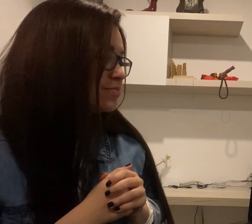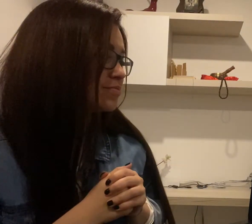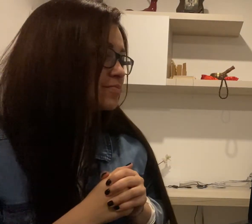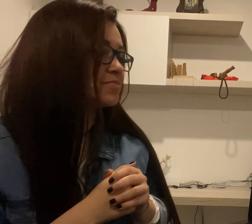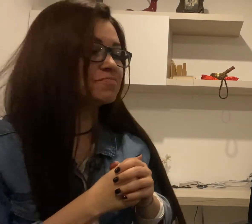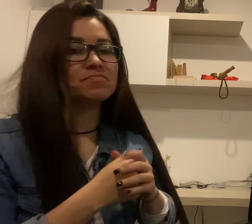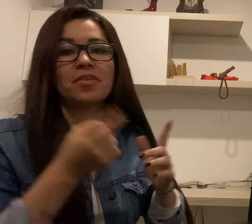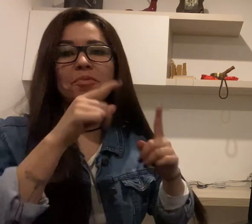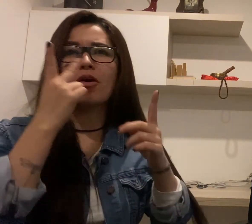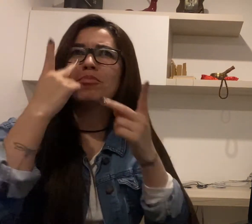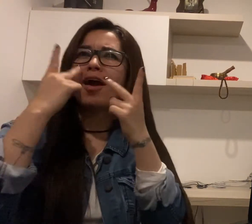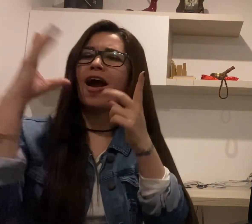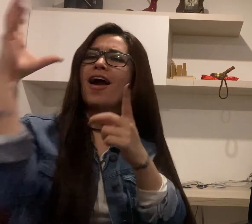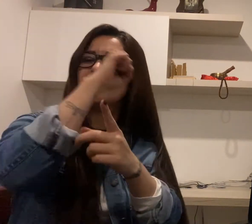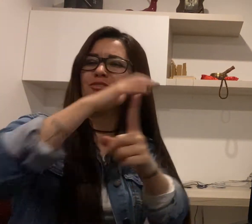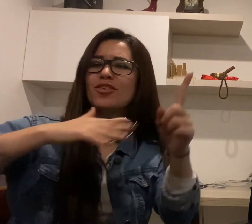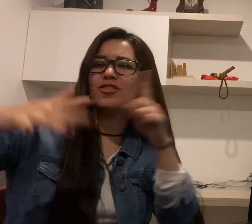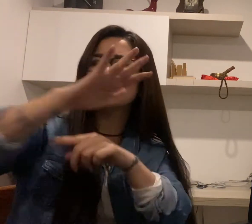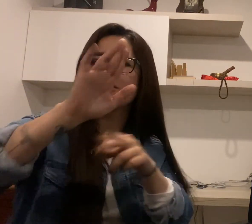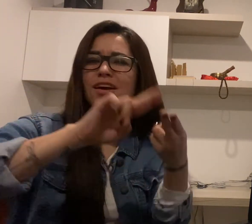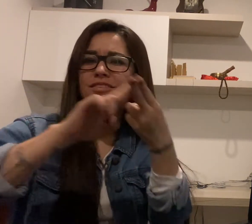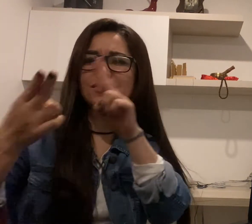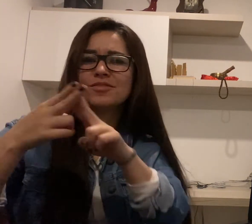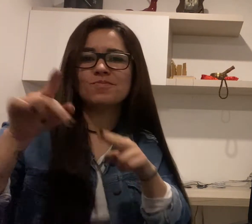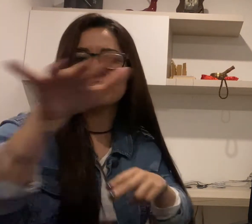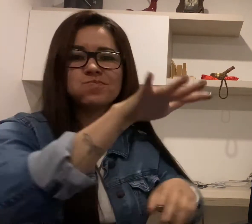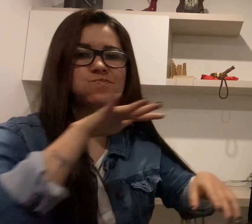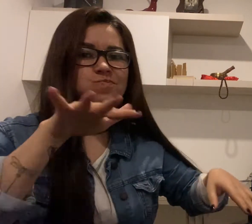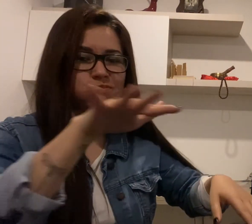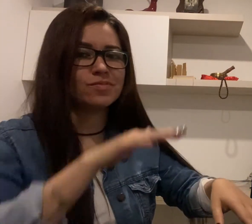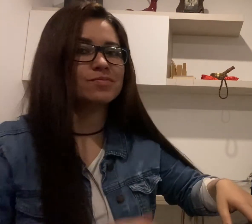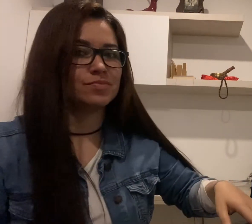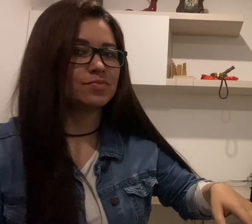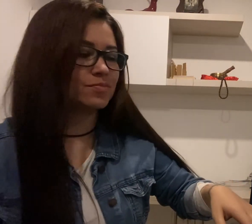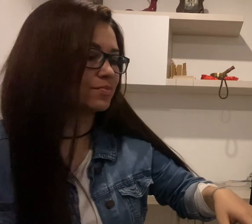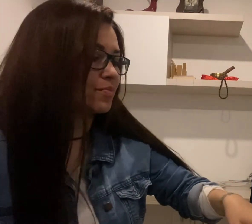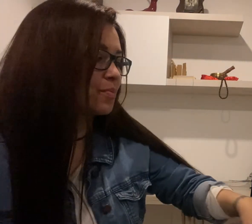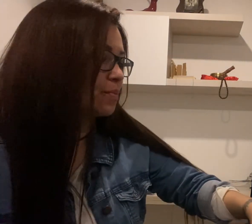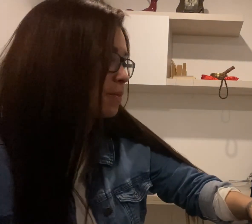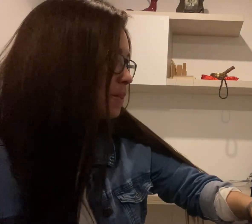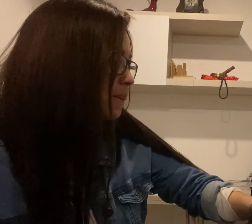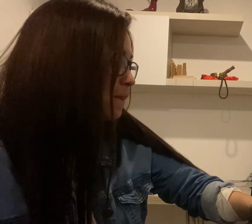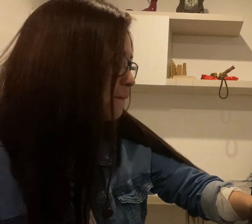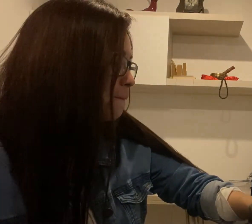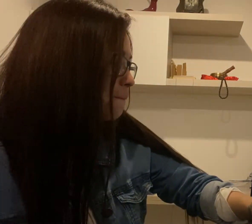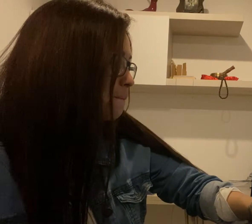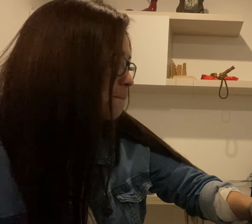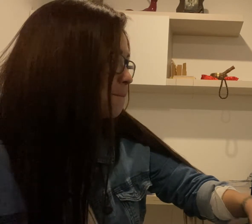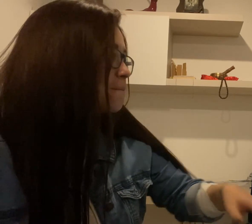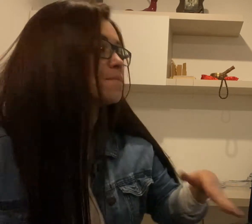de su contexto, de ese contexto o ese momento de consumo.